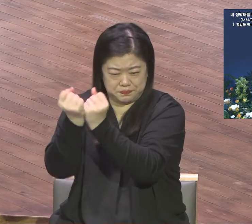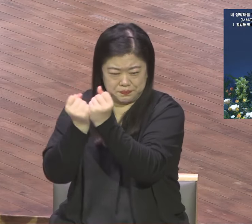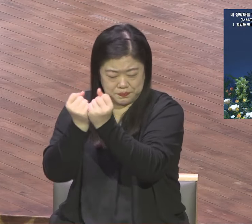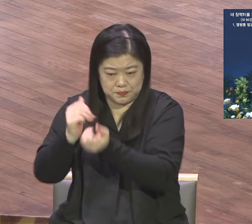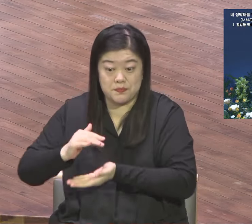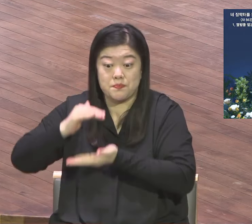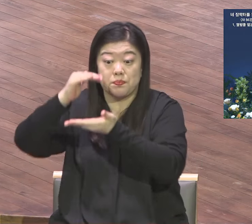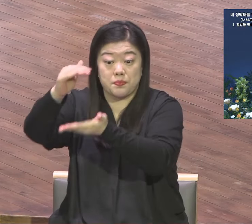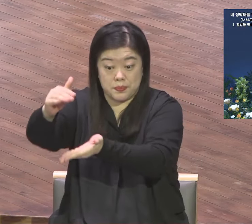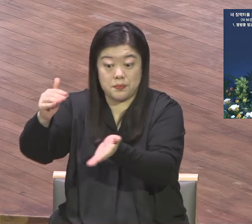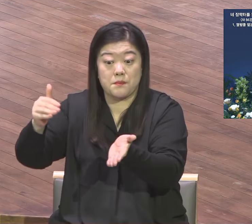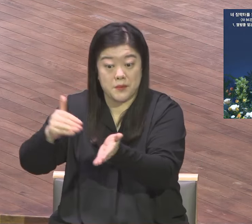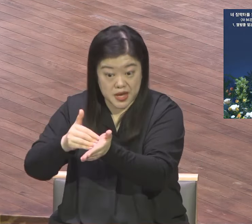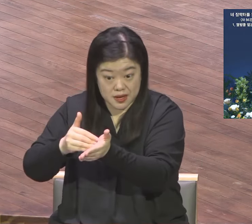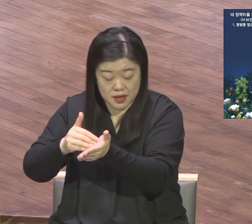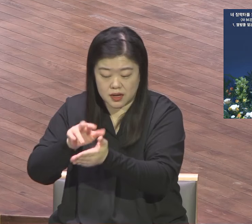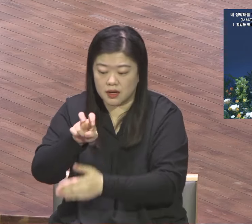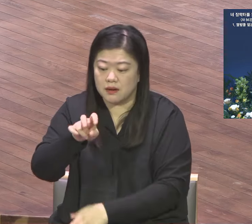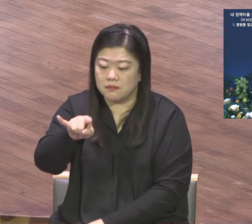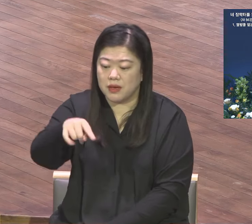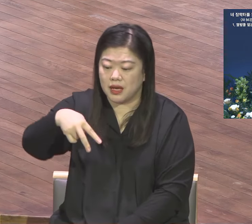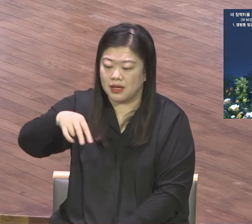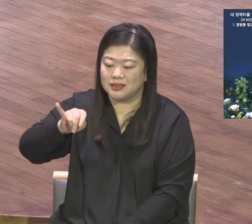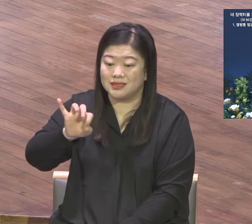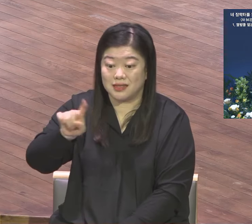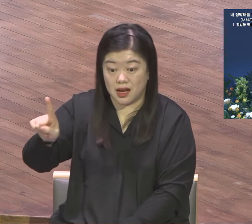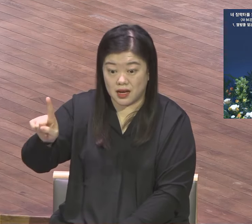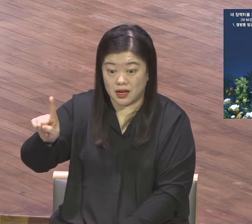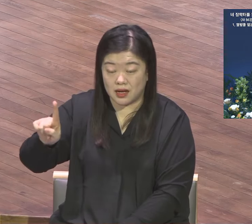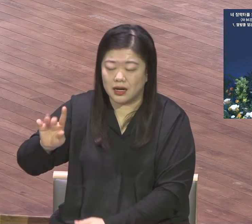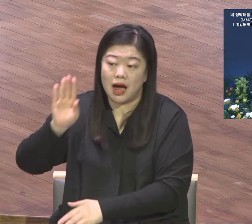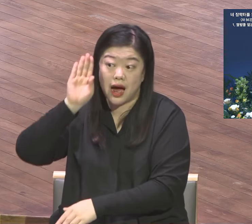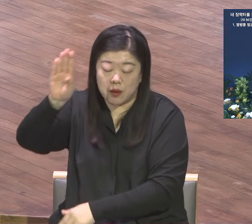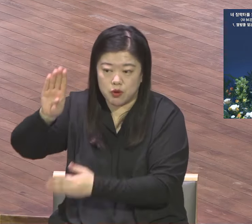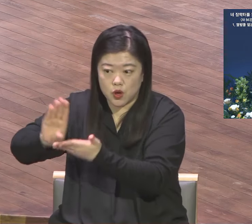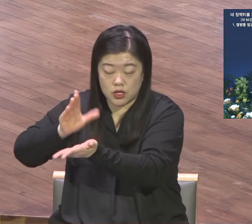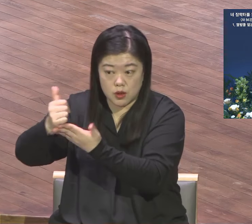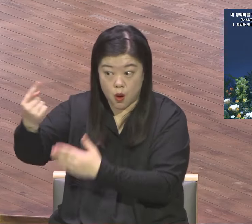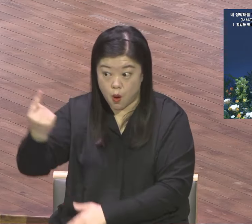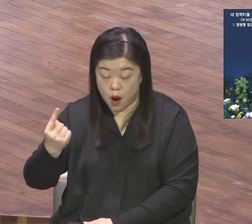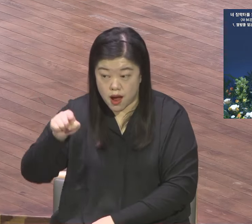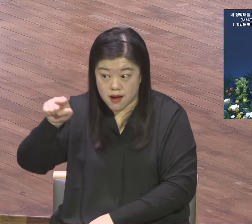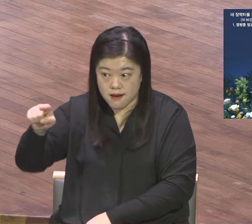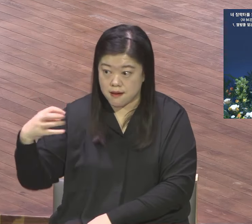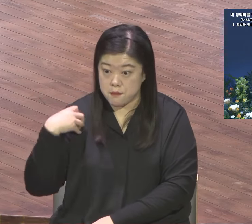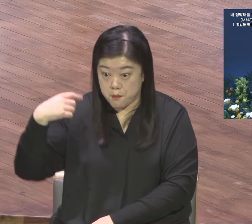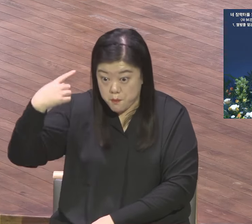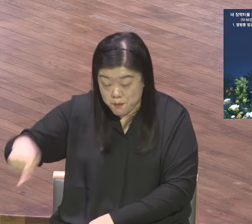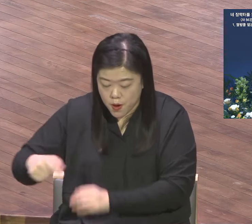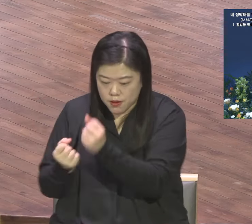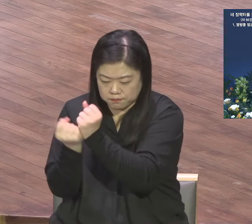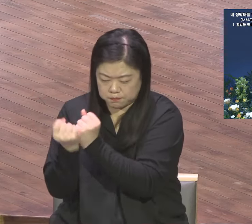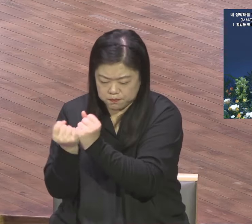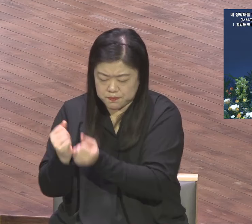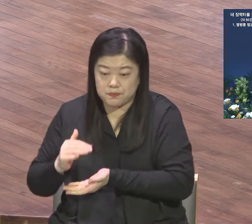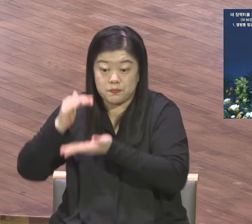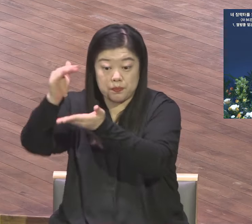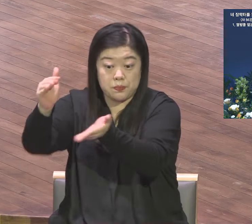메시아의 구원사역 그리고 이어지는 오늘 본문에서는 메시아의 구원사역을 통해서